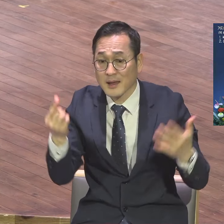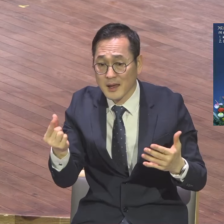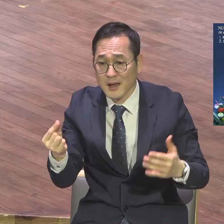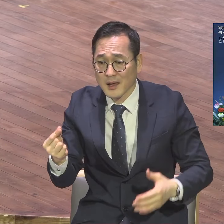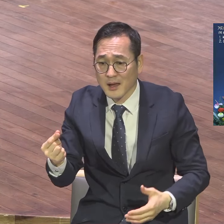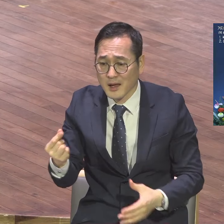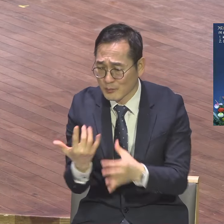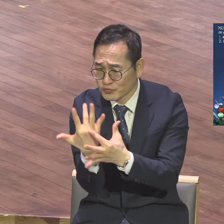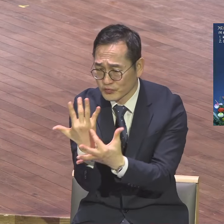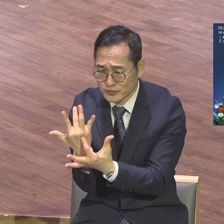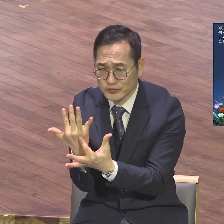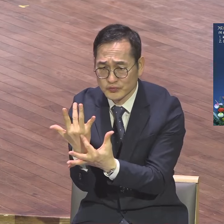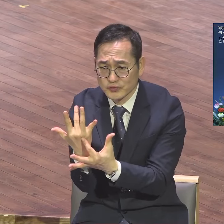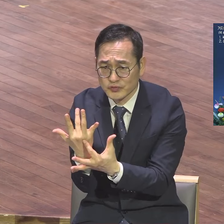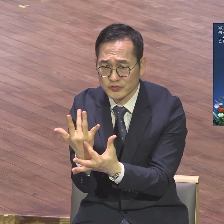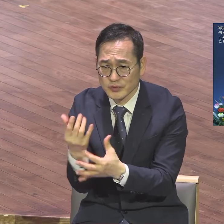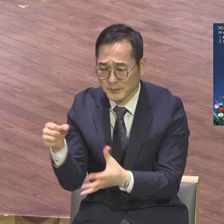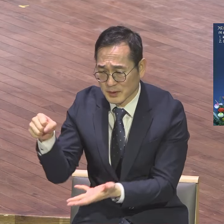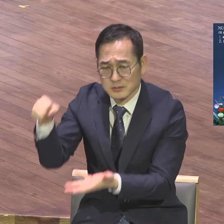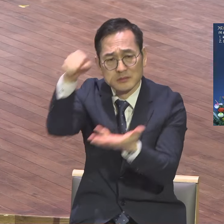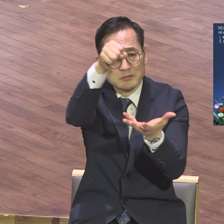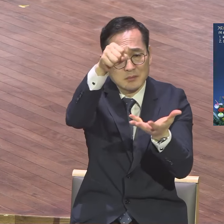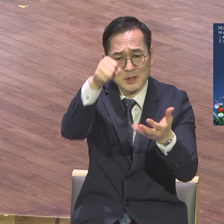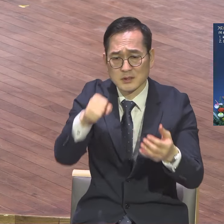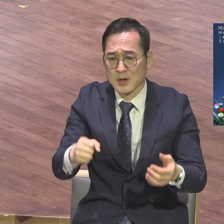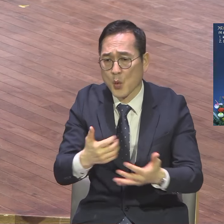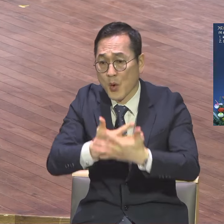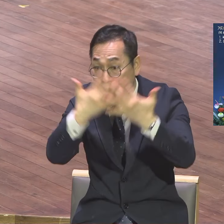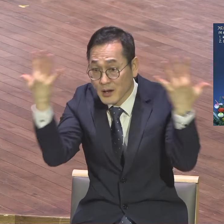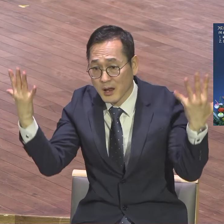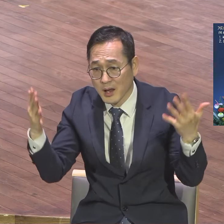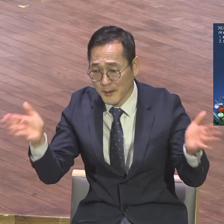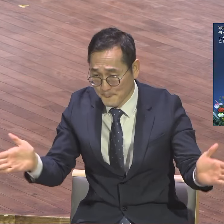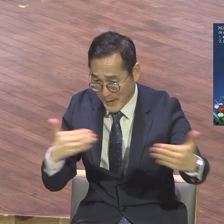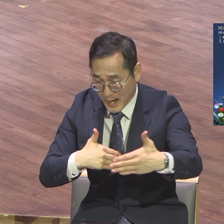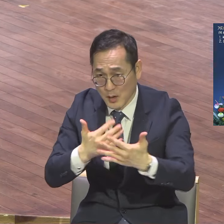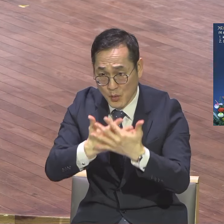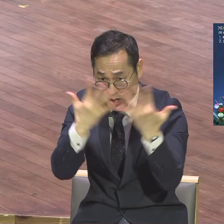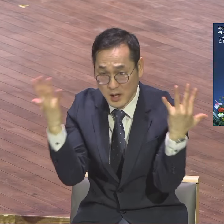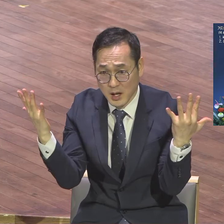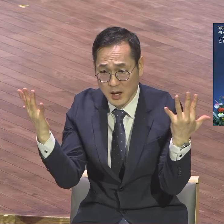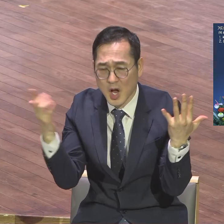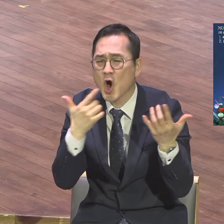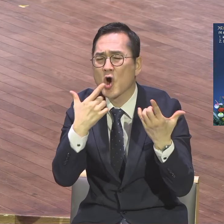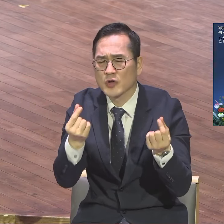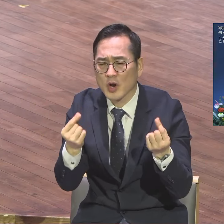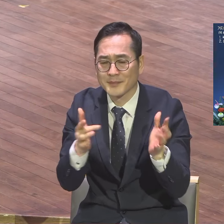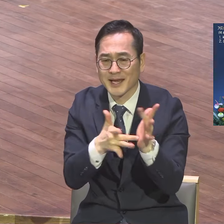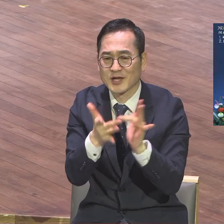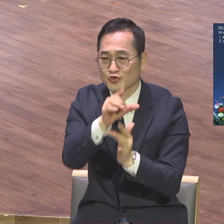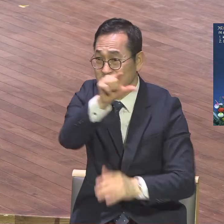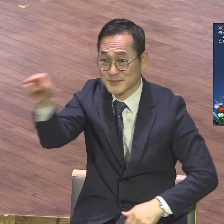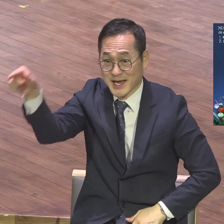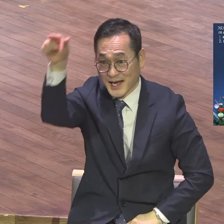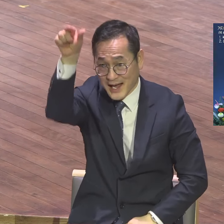잘 보이도록 그걸 강조했습니다 무슨 말입니까 예수 그리스도의 십자가의 복음은